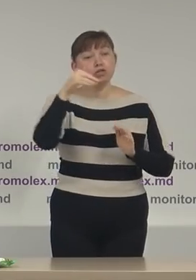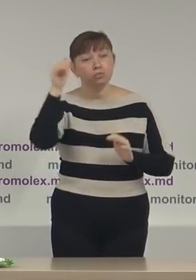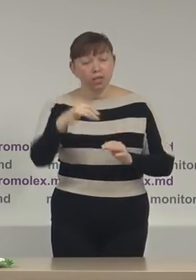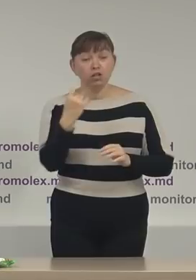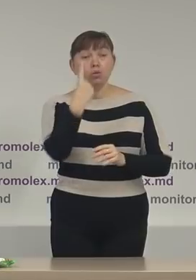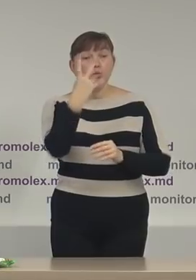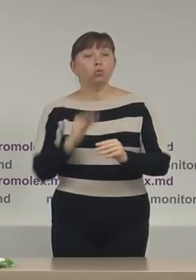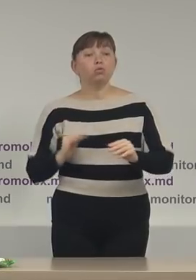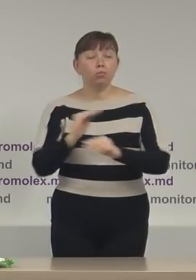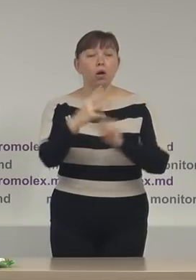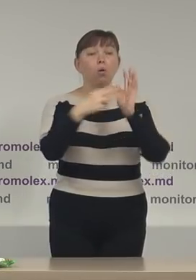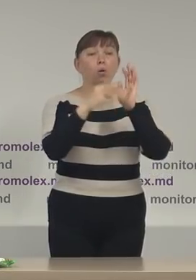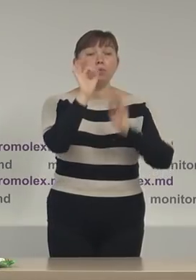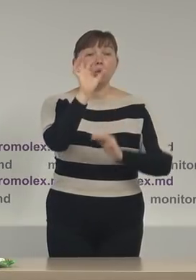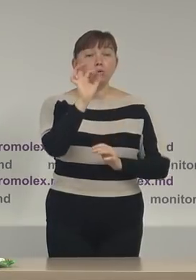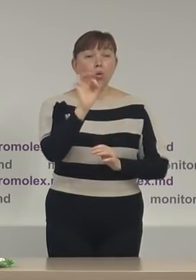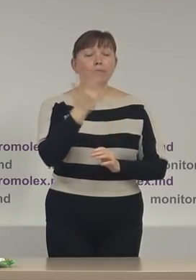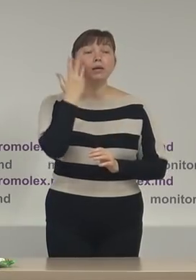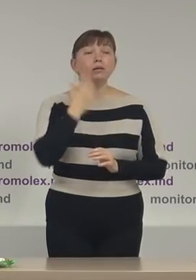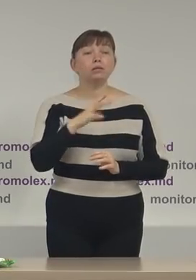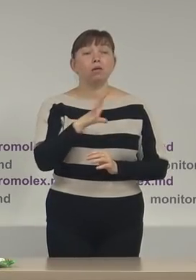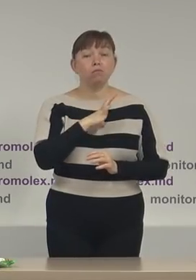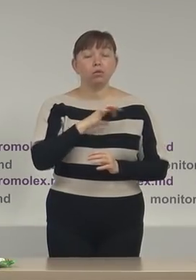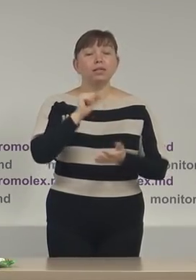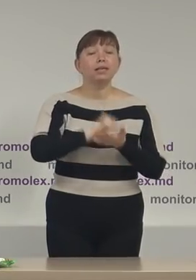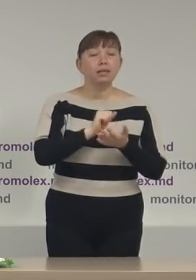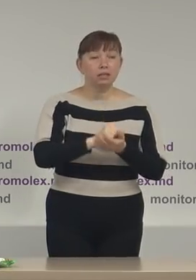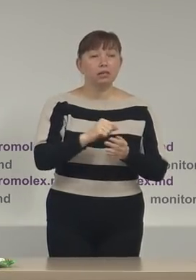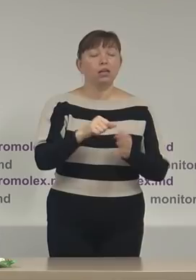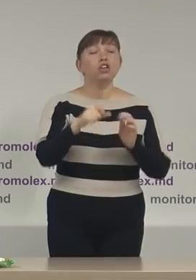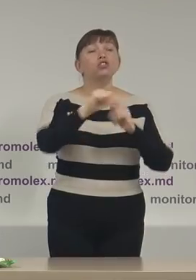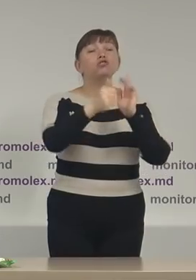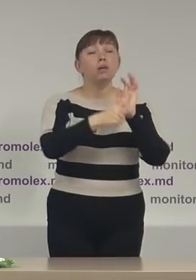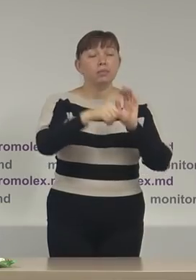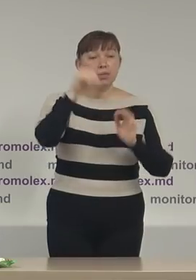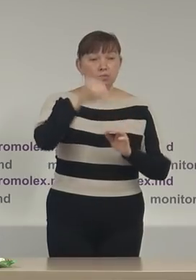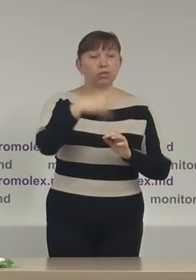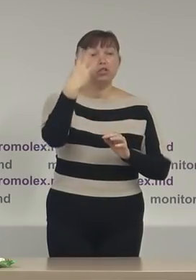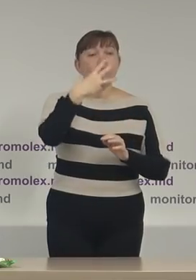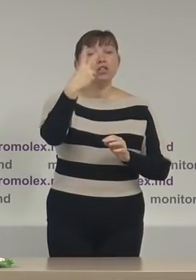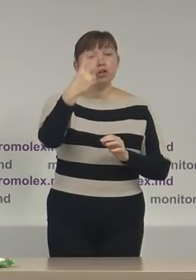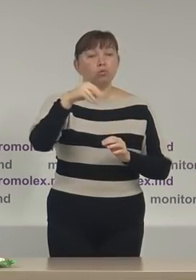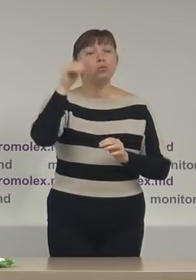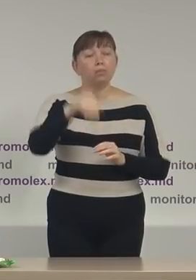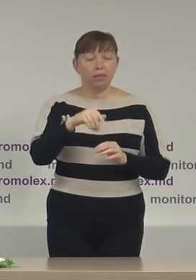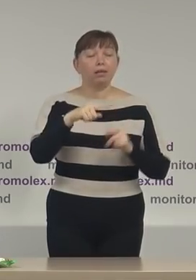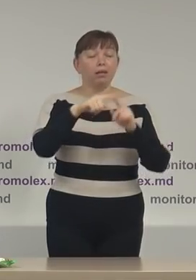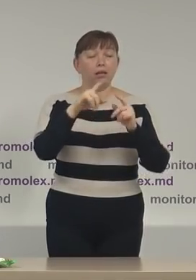suplementar în 8 octombrie când a fost editat un tiraj de 17.000 și 32.000 de exemplare